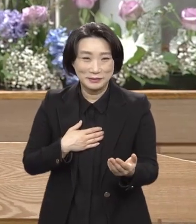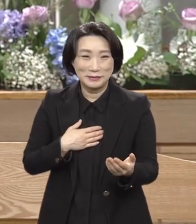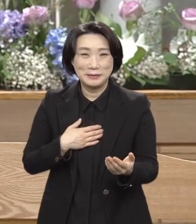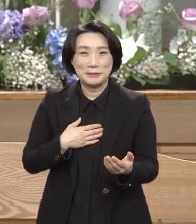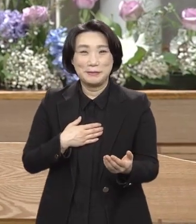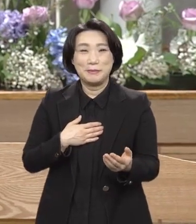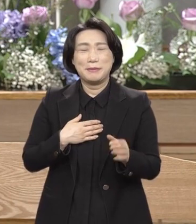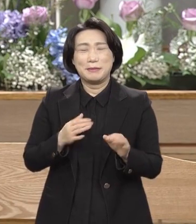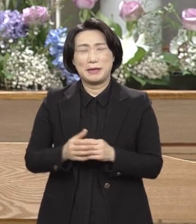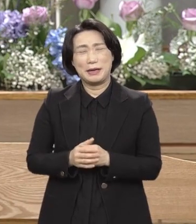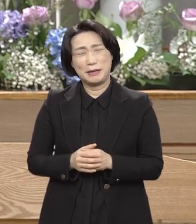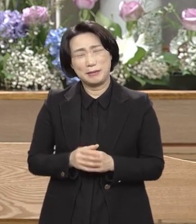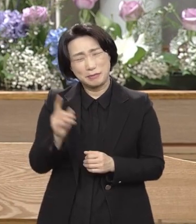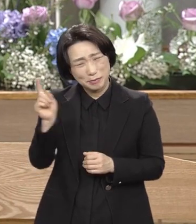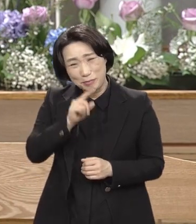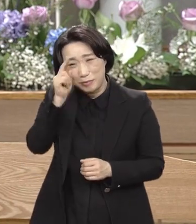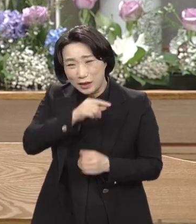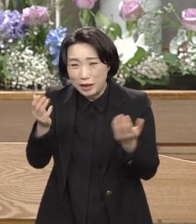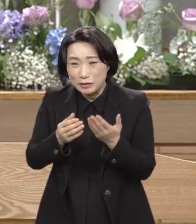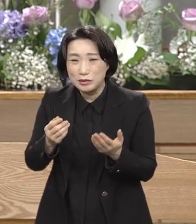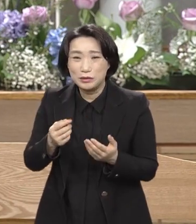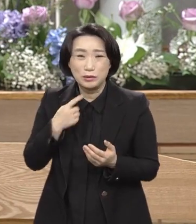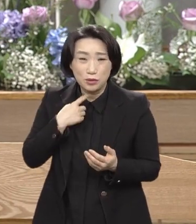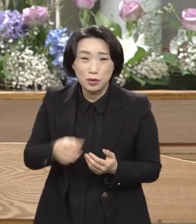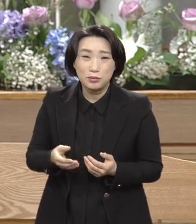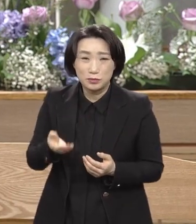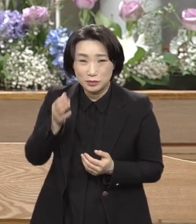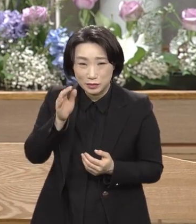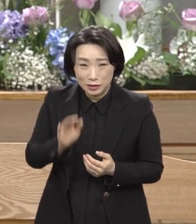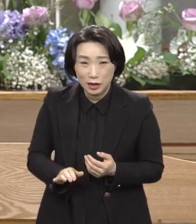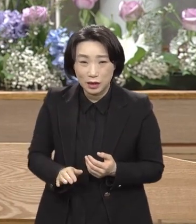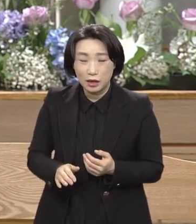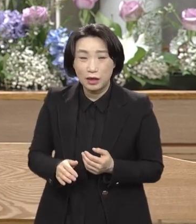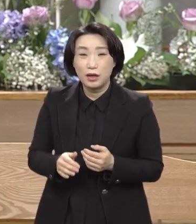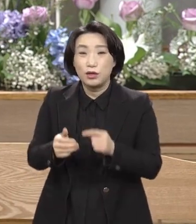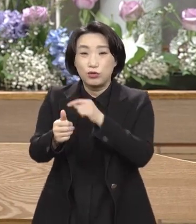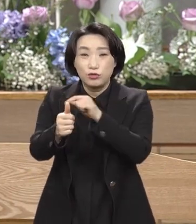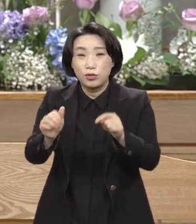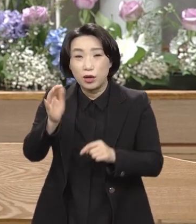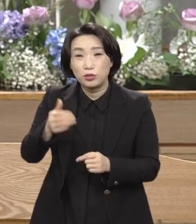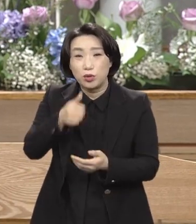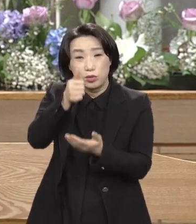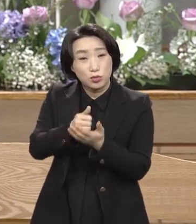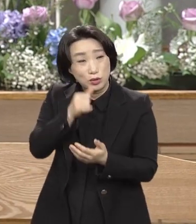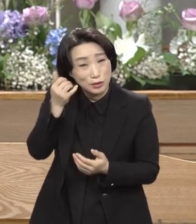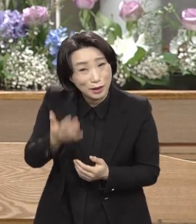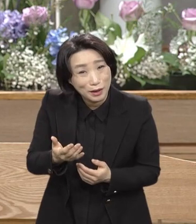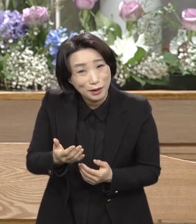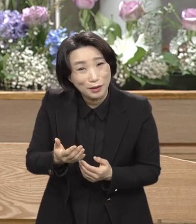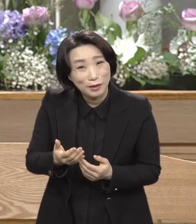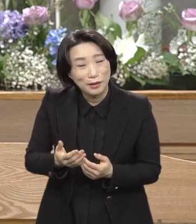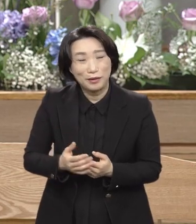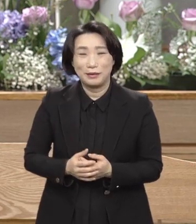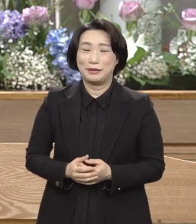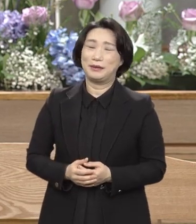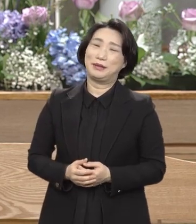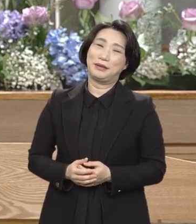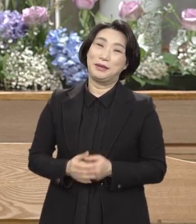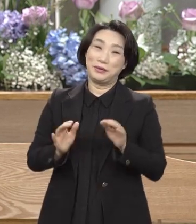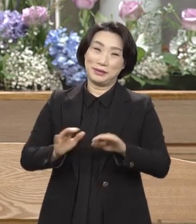하무악한 일을 한 일 없는데 죽여야 할 죄가 있다. 나지 말했지. 그